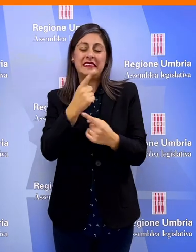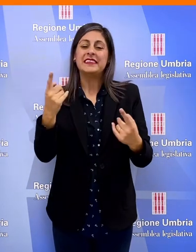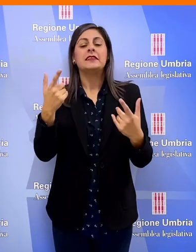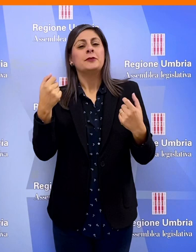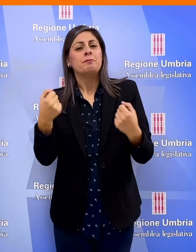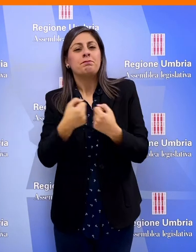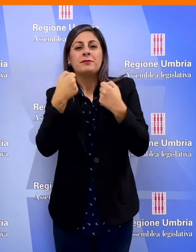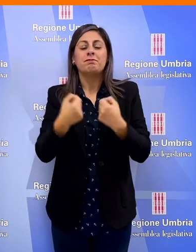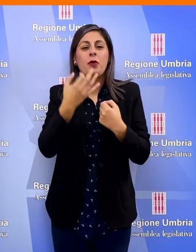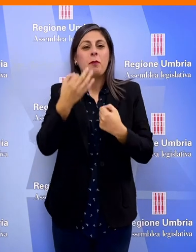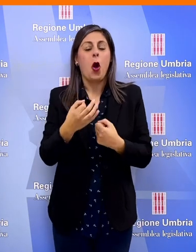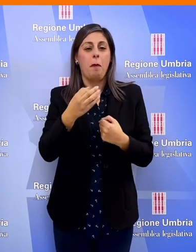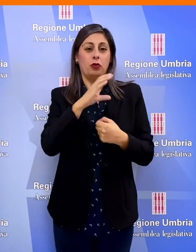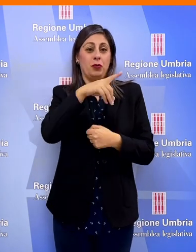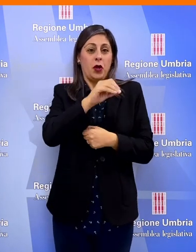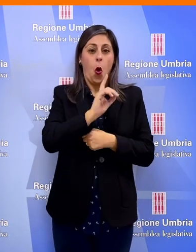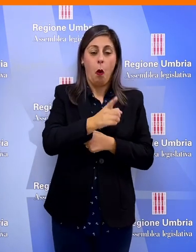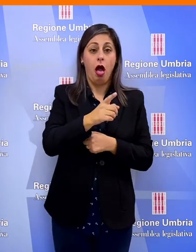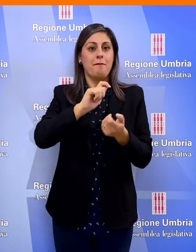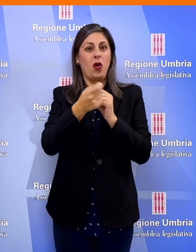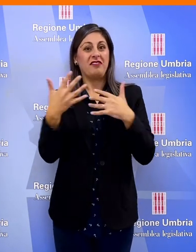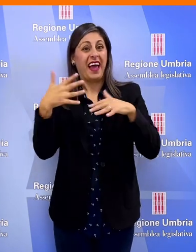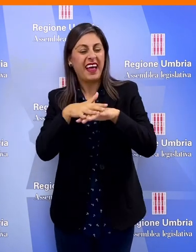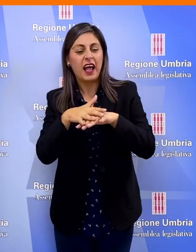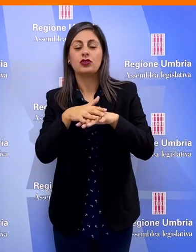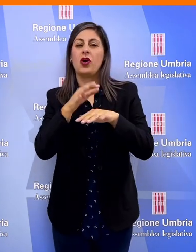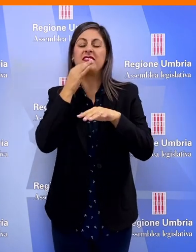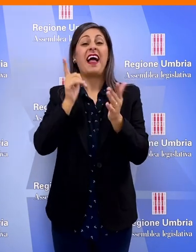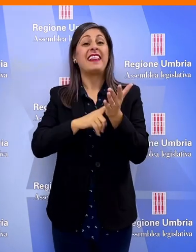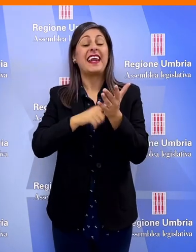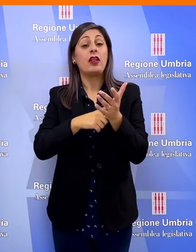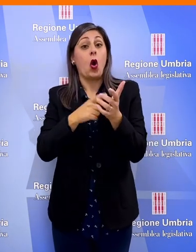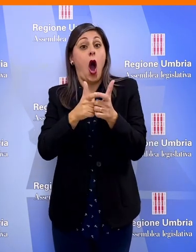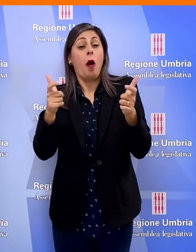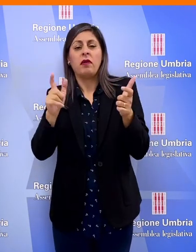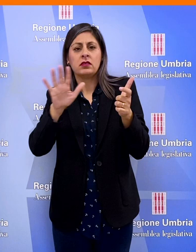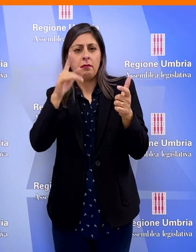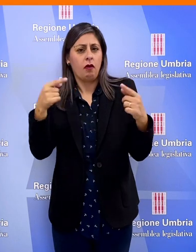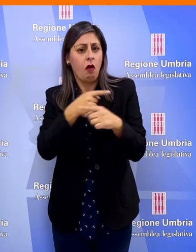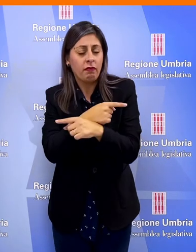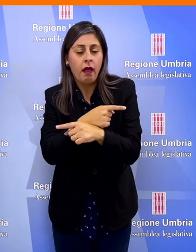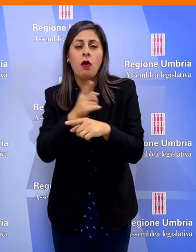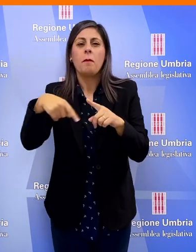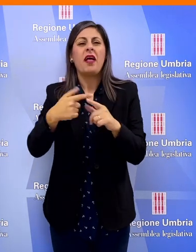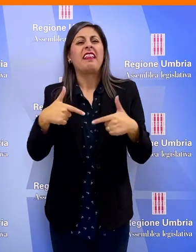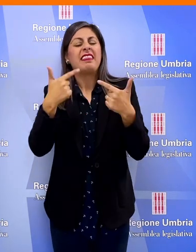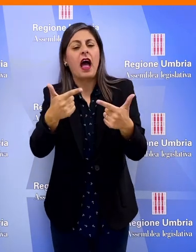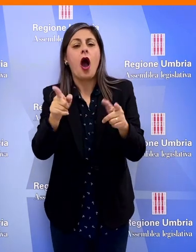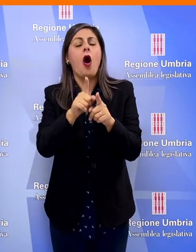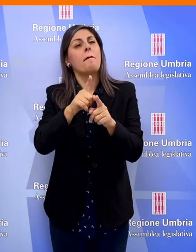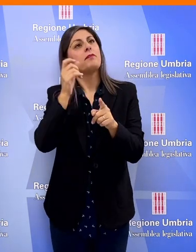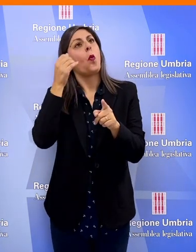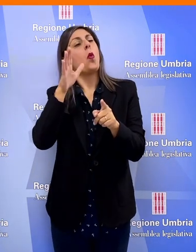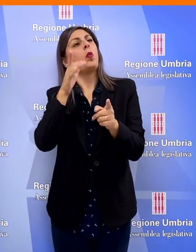ricordato le contrarietà espresse dal CPO le modifiche di integrazione anziché ampliare i diritti vanno in senso opposto si ritiene che